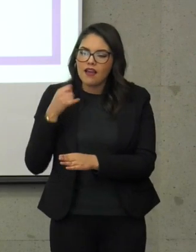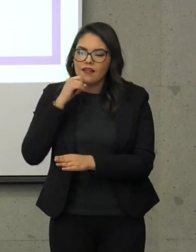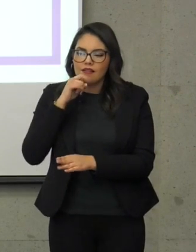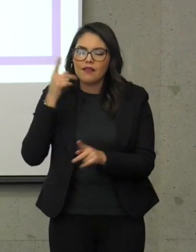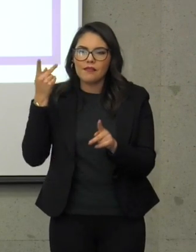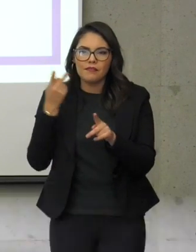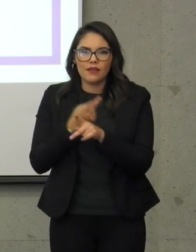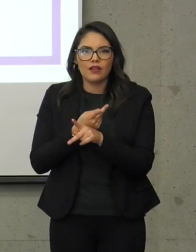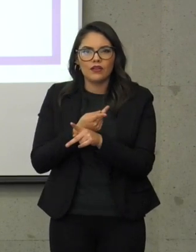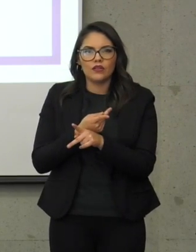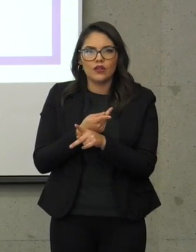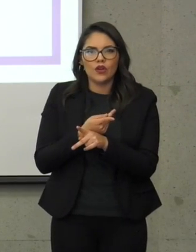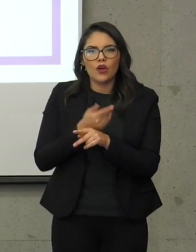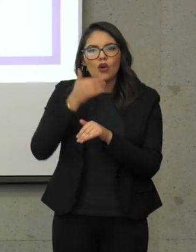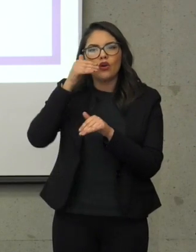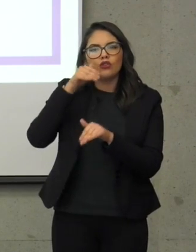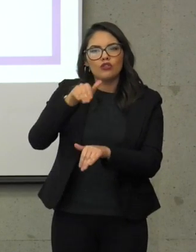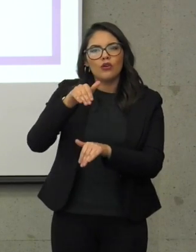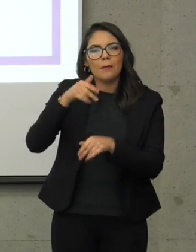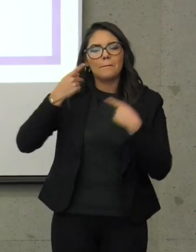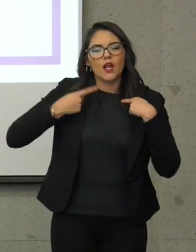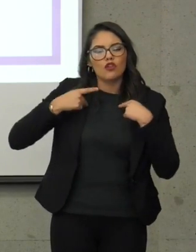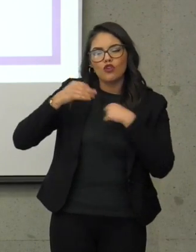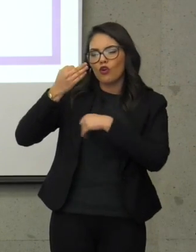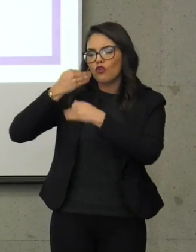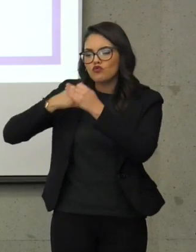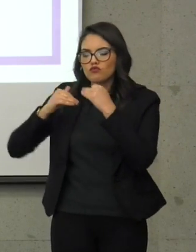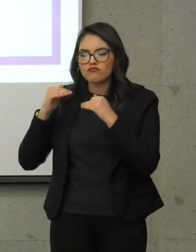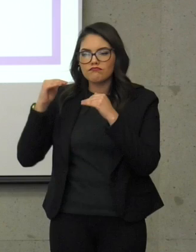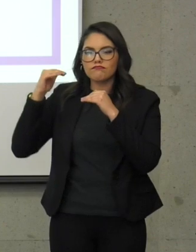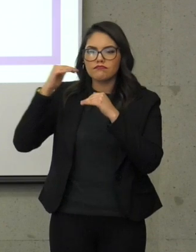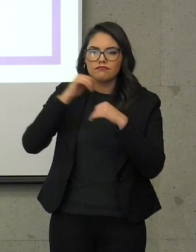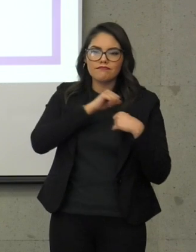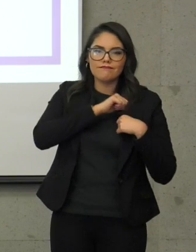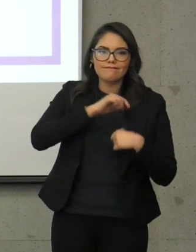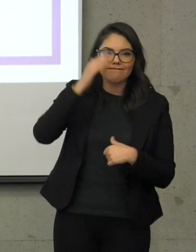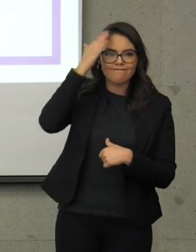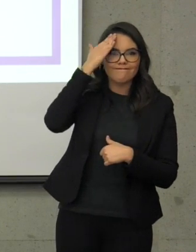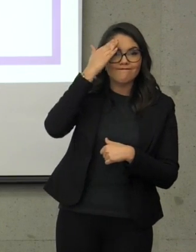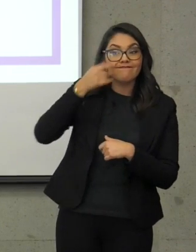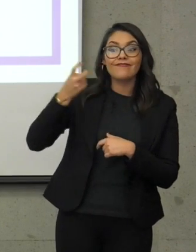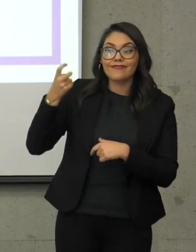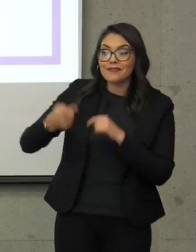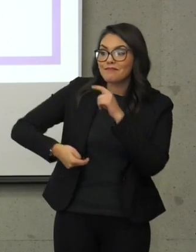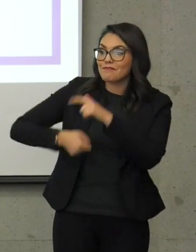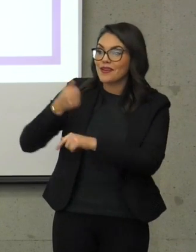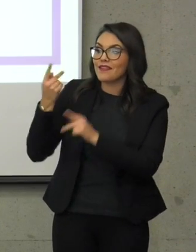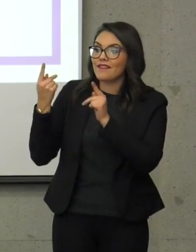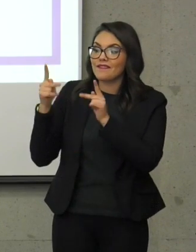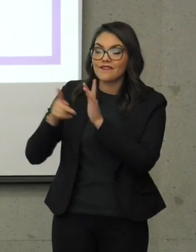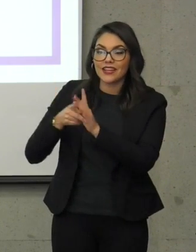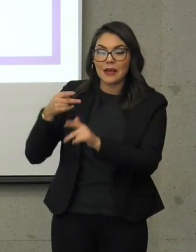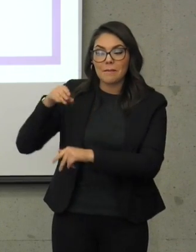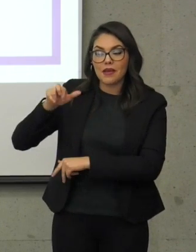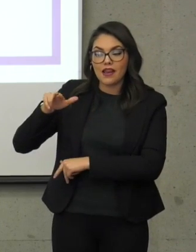que es la Federación Iberoamericana de Ognus Persons, que es donde tuvimos nuestro primer contacto, Mariana y yo.